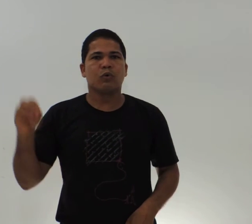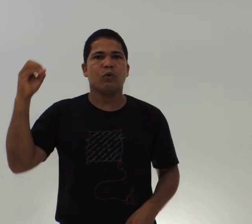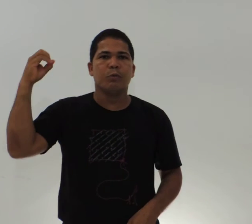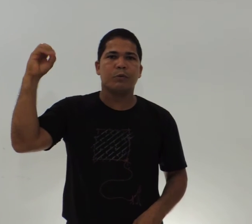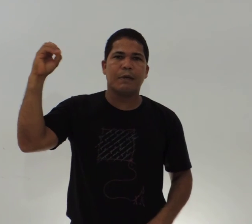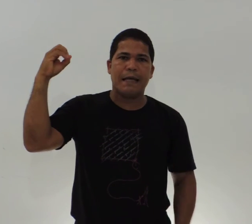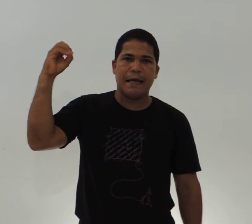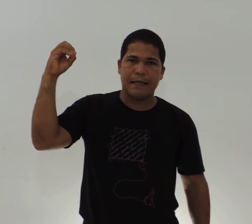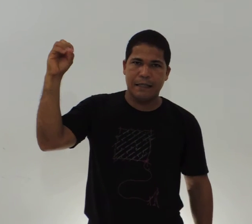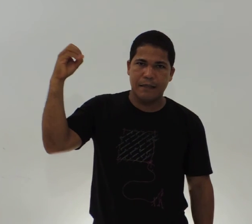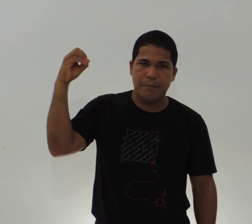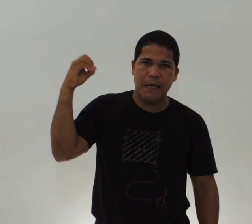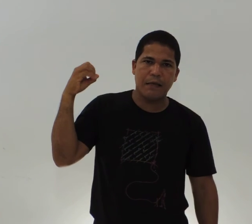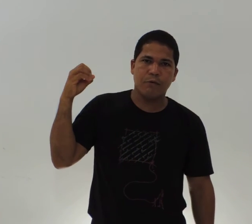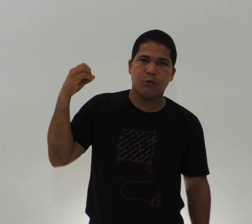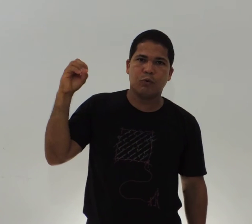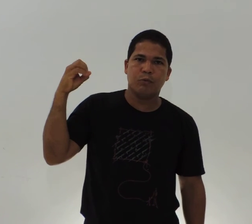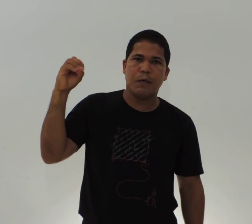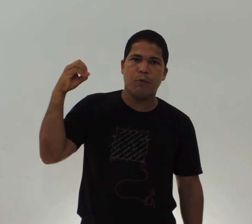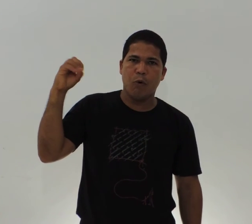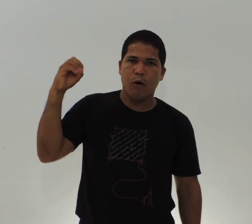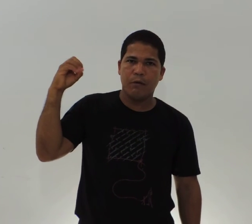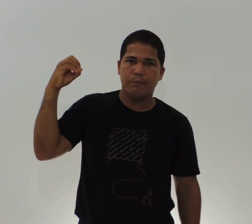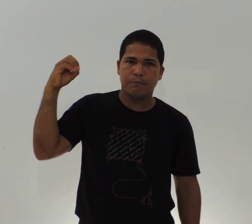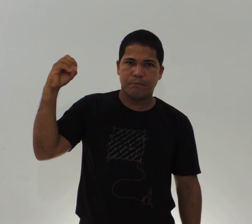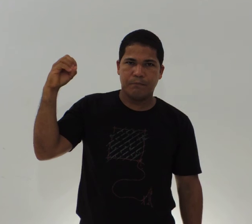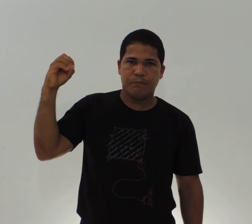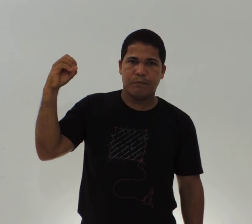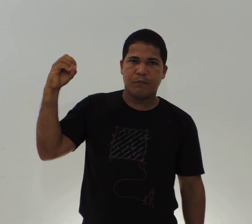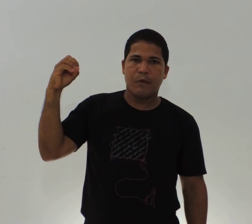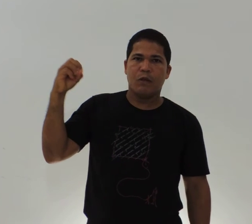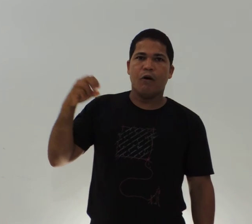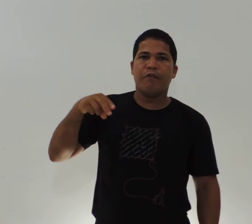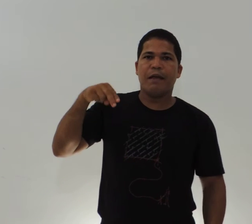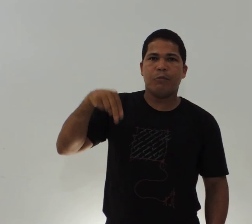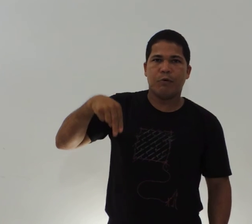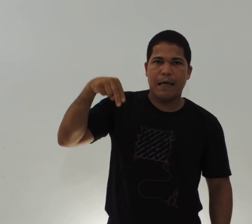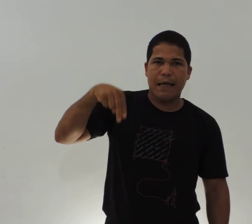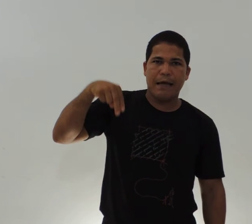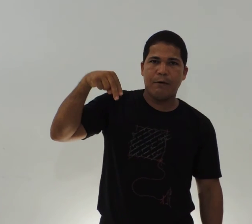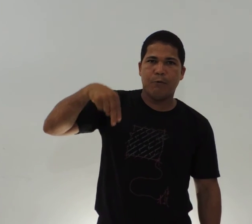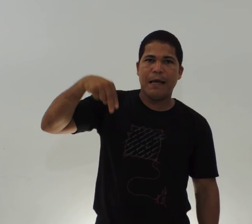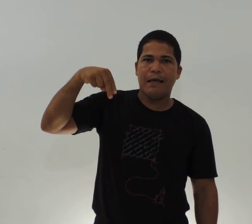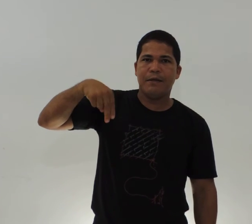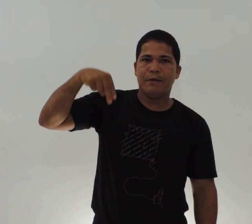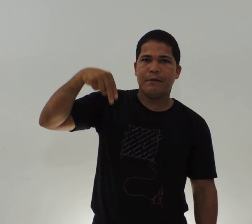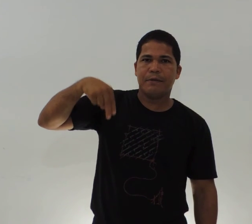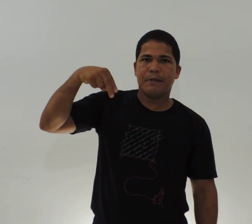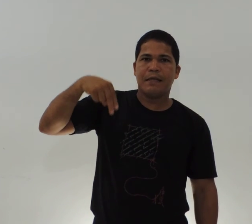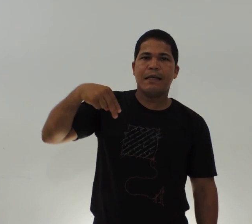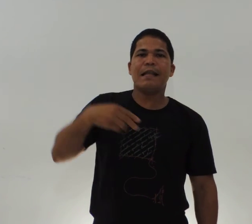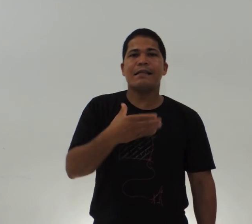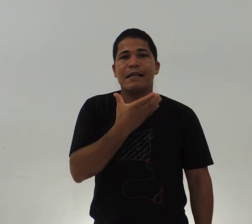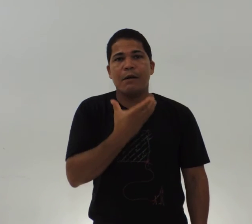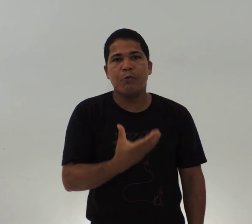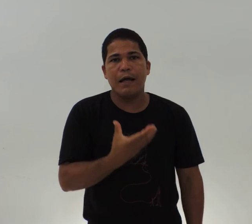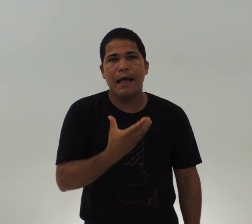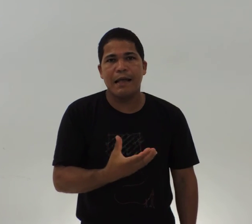Outubro, é aqui também, outubro é o O, novembro é o N, e dezembro é